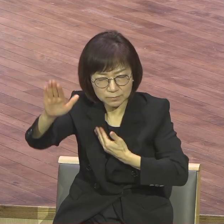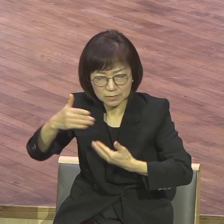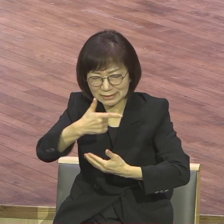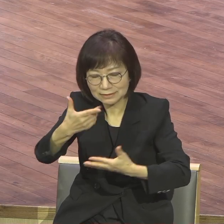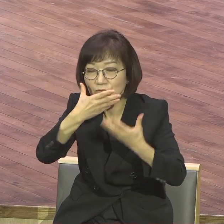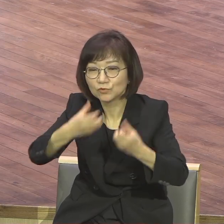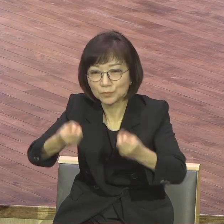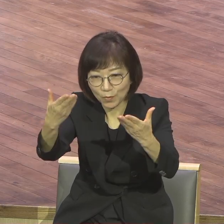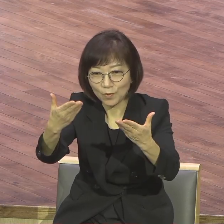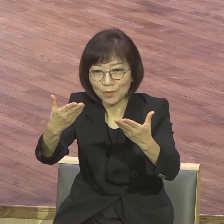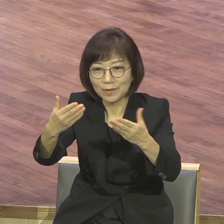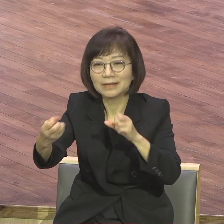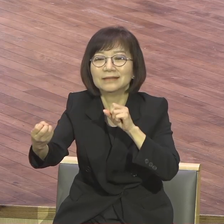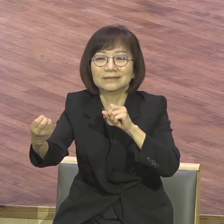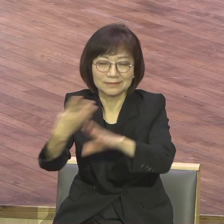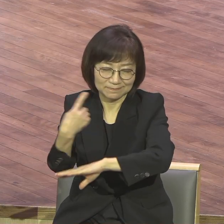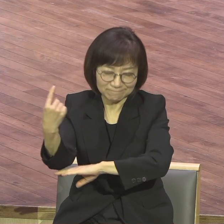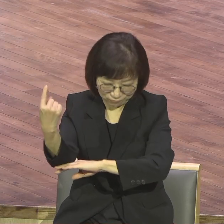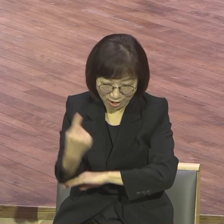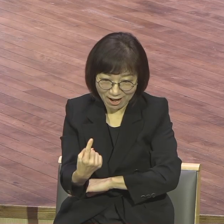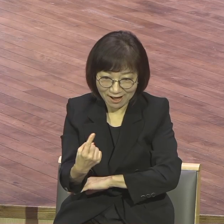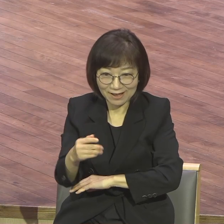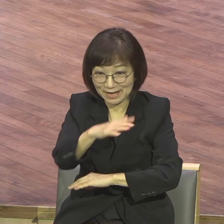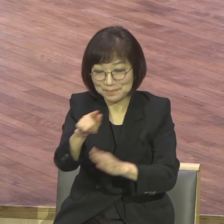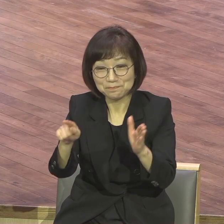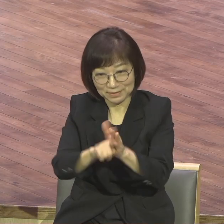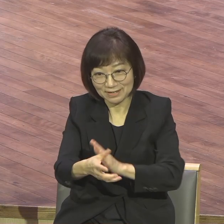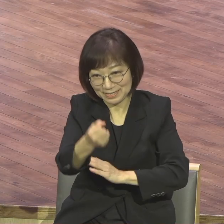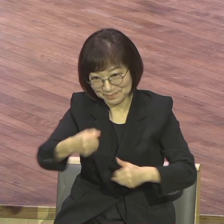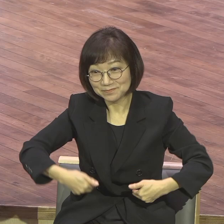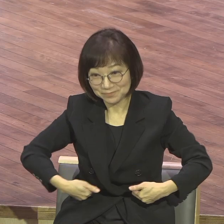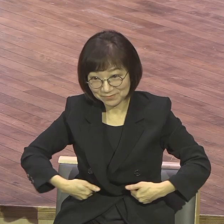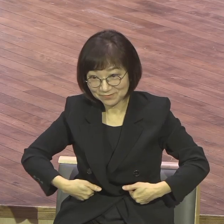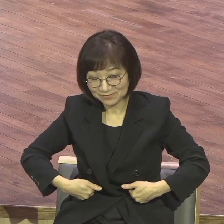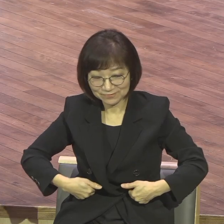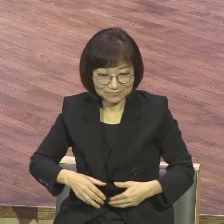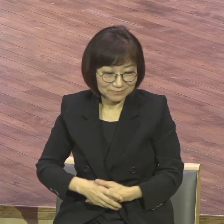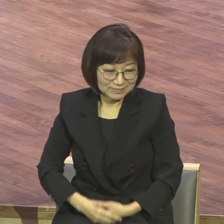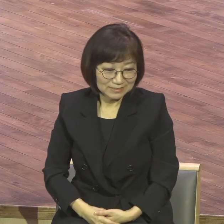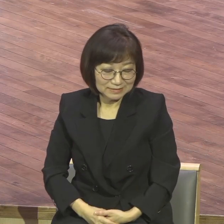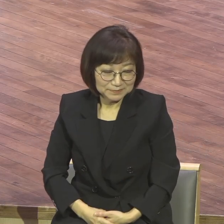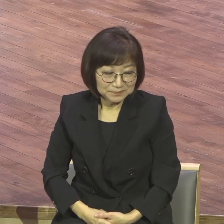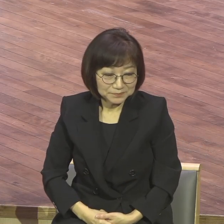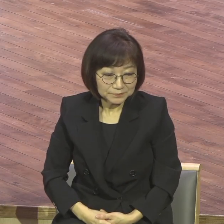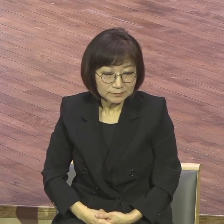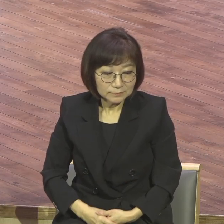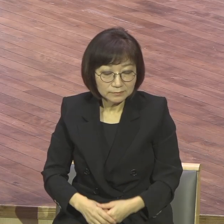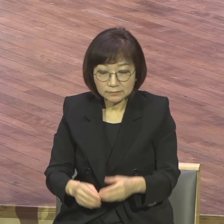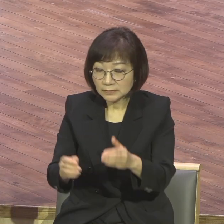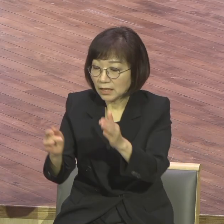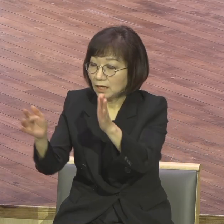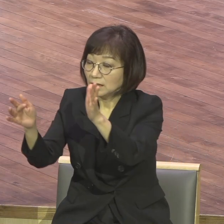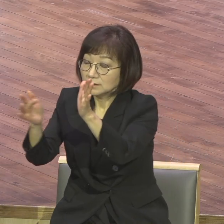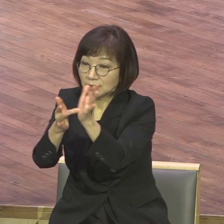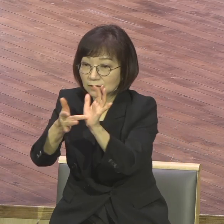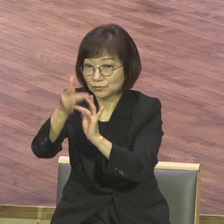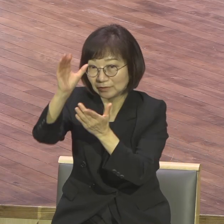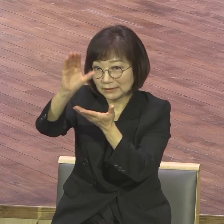이게 믿음이에요. 영원한 생명의 승리가 바로 예수 그리스도의 부활이고 이 부활